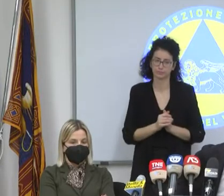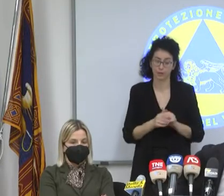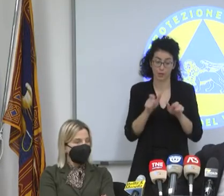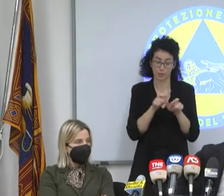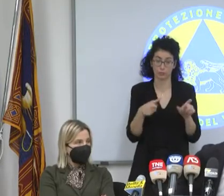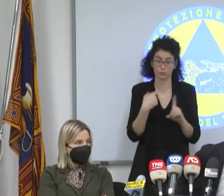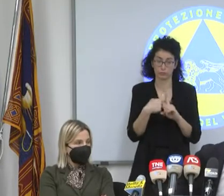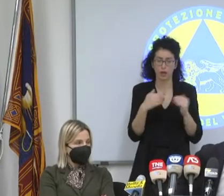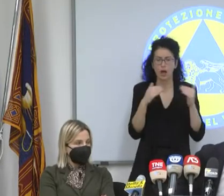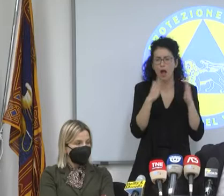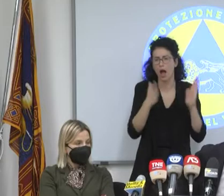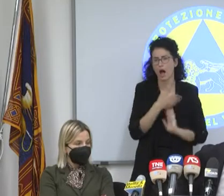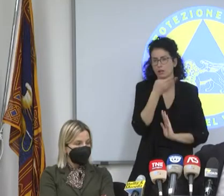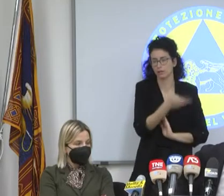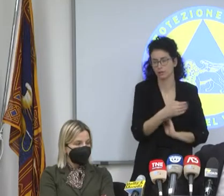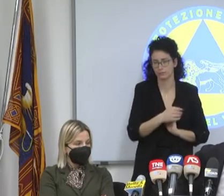positivi se ne vanno a casa.